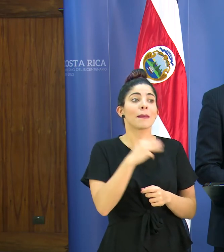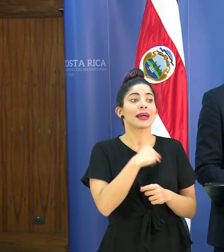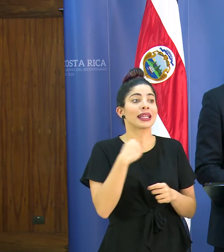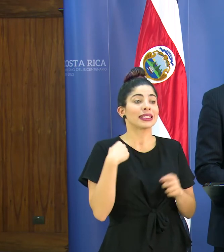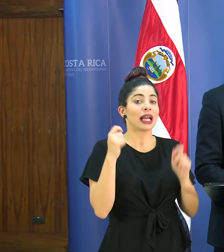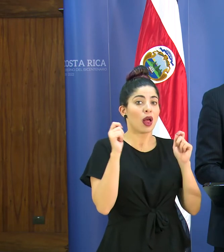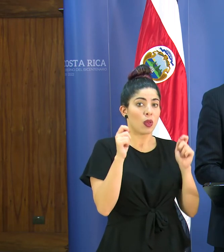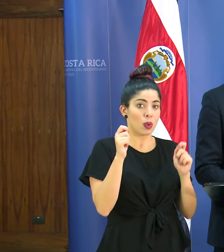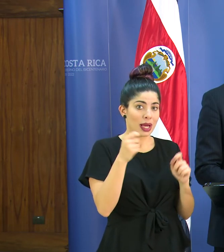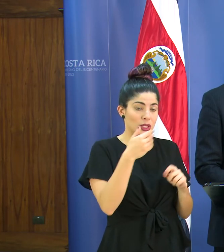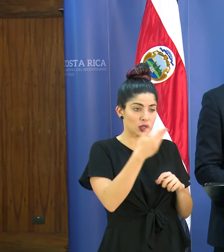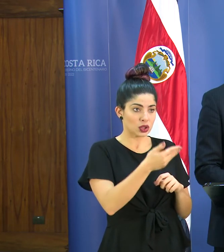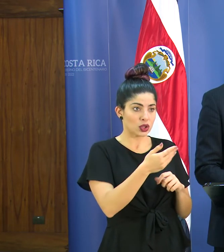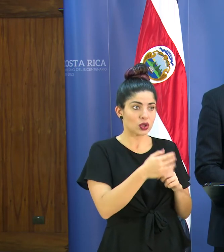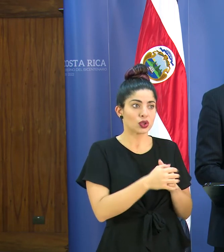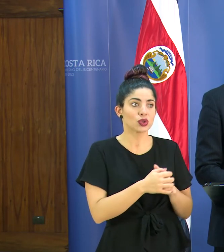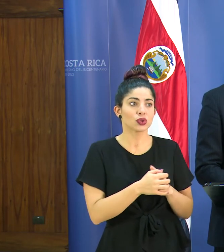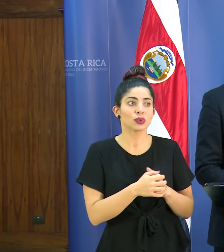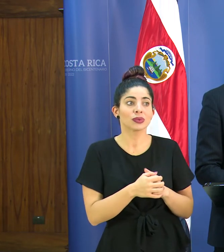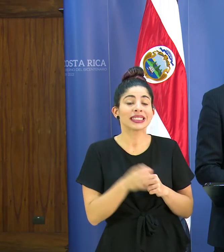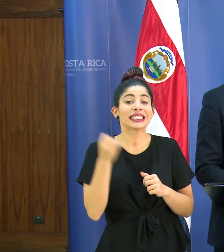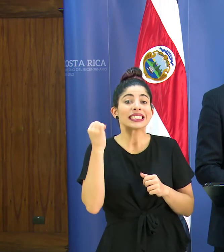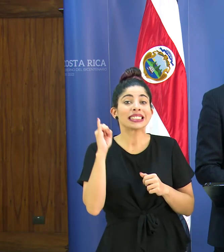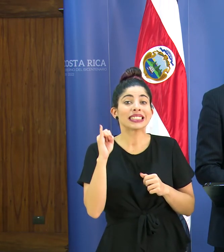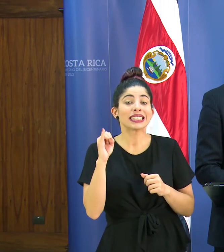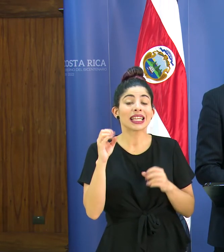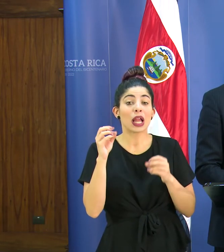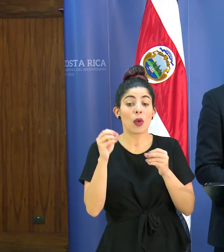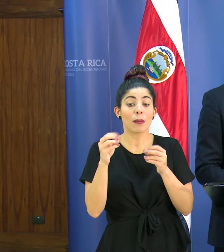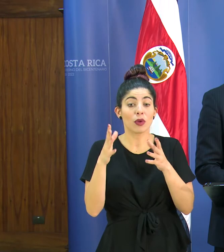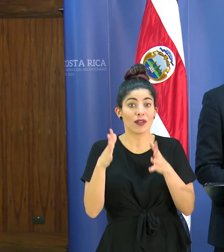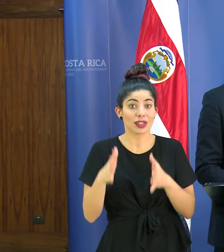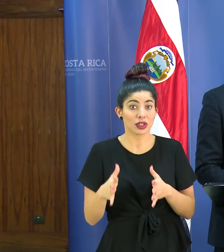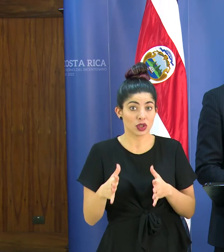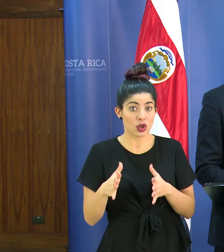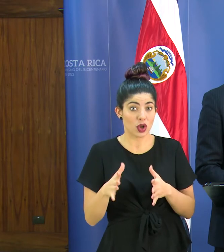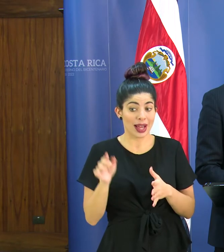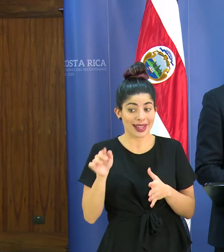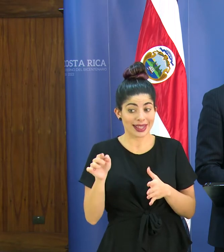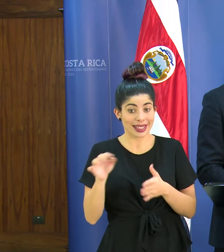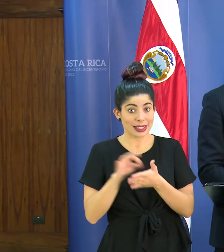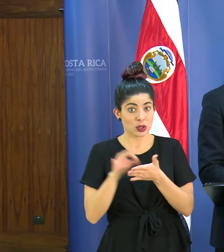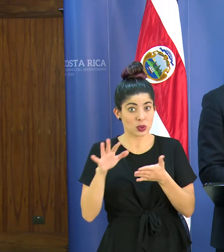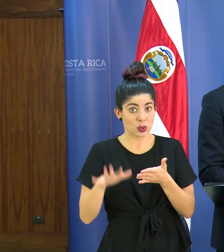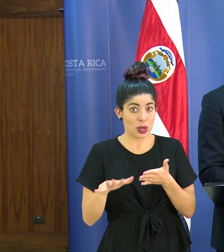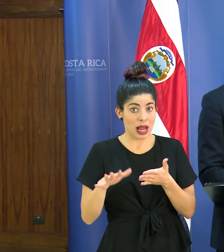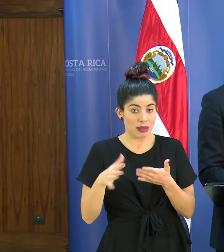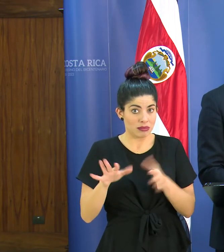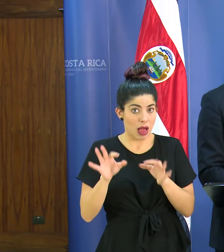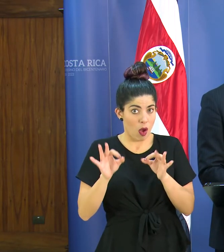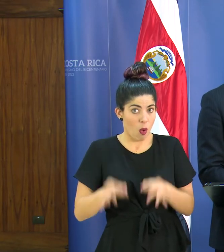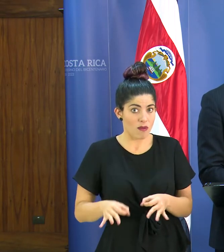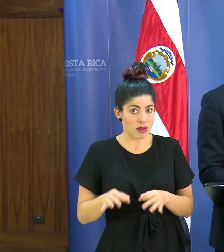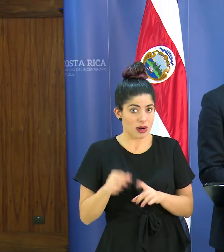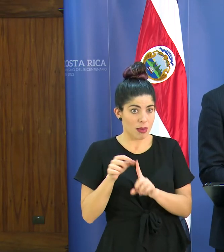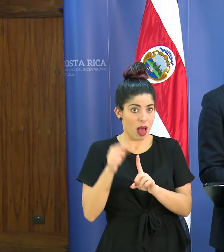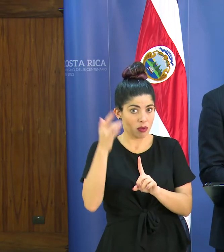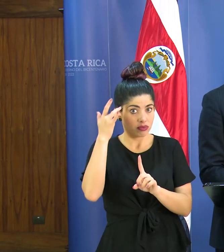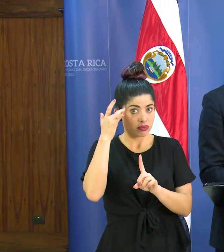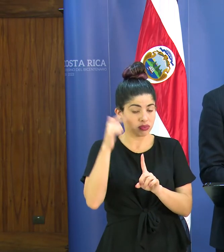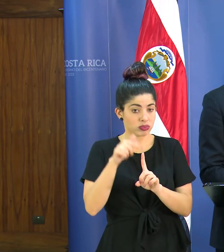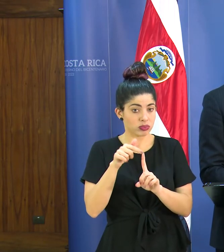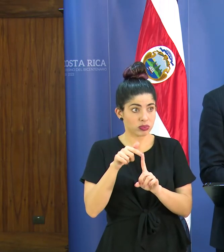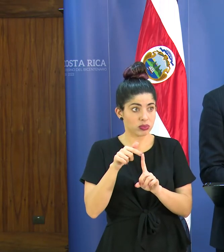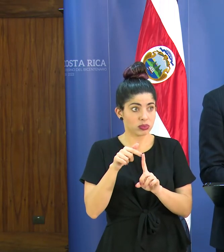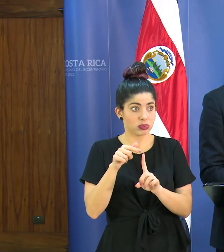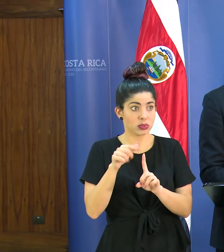a la ministra de educación Giselle Cruz si la profesora de esta escuela que es el caso confirmado es dentro de